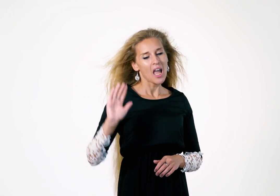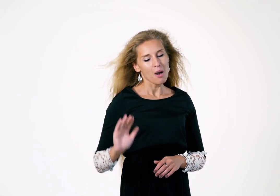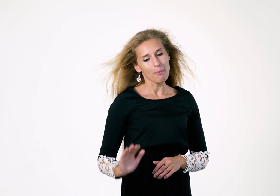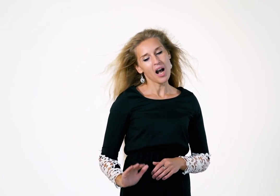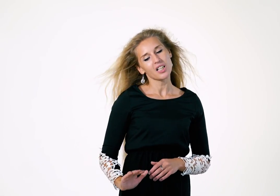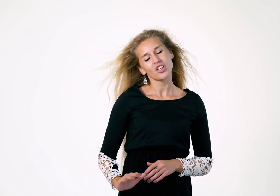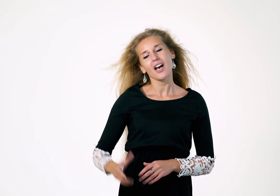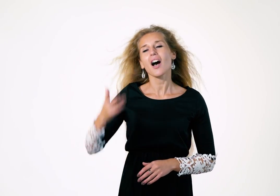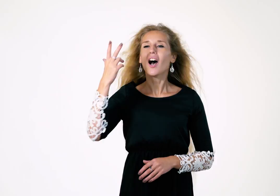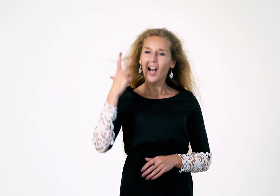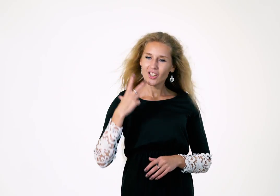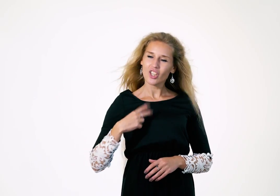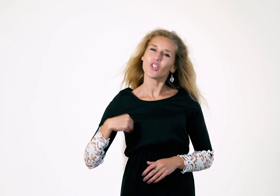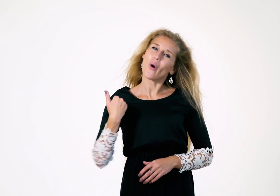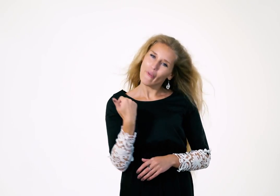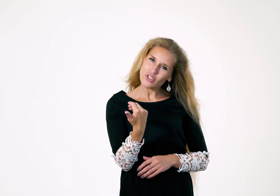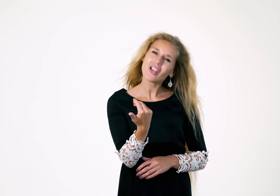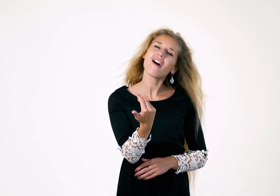маленькая дочка.